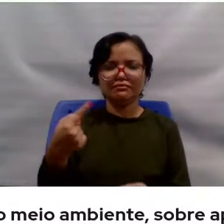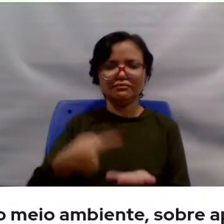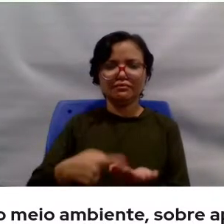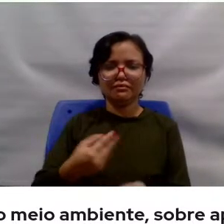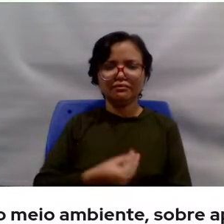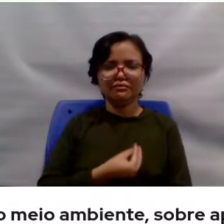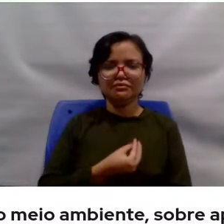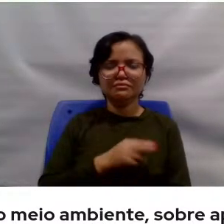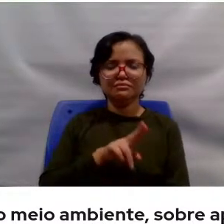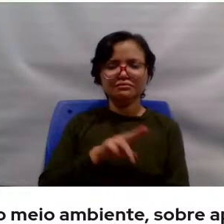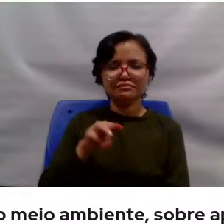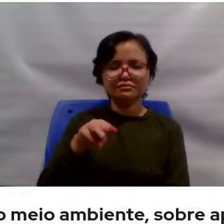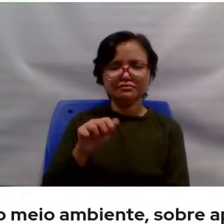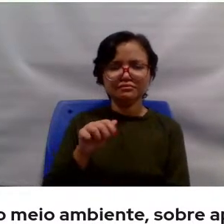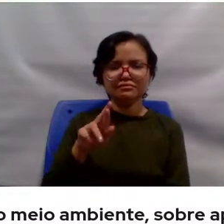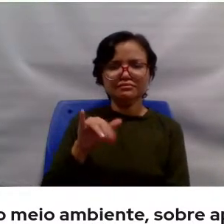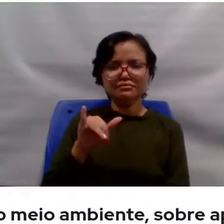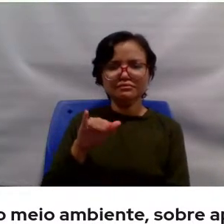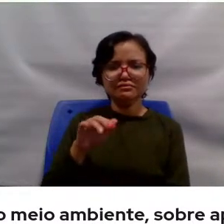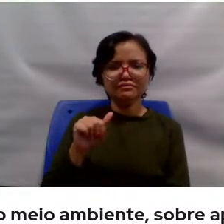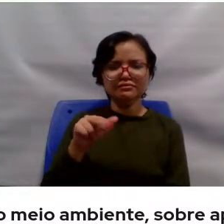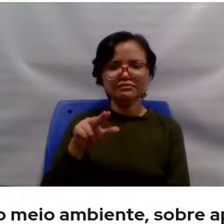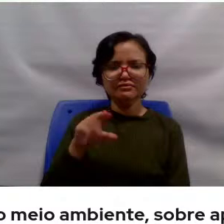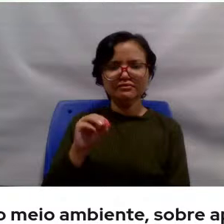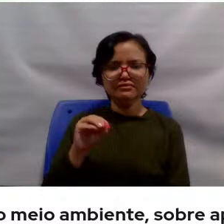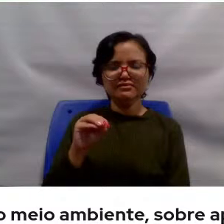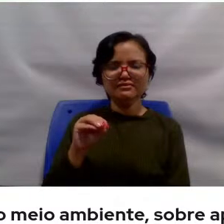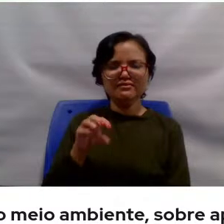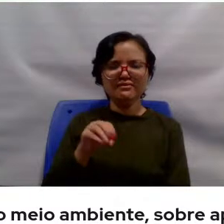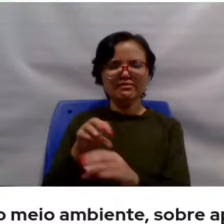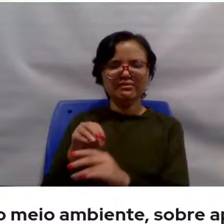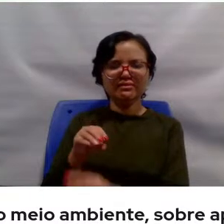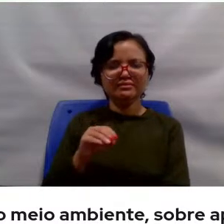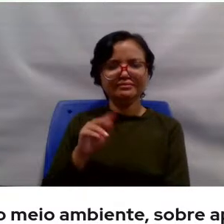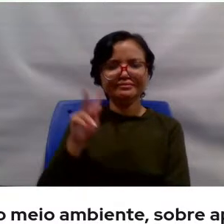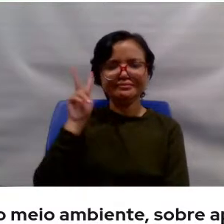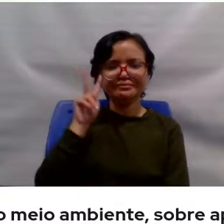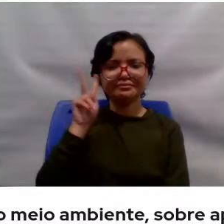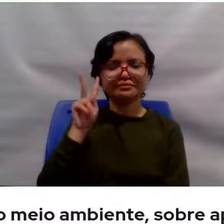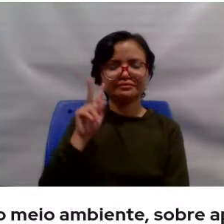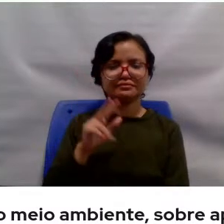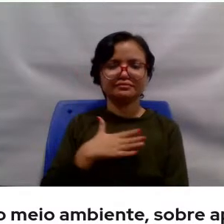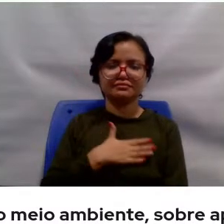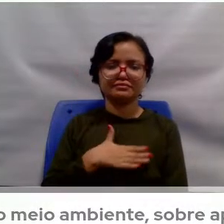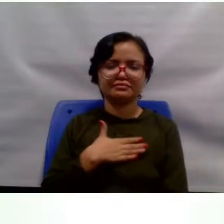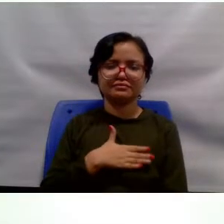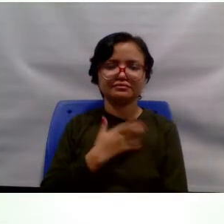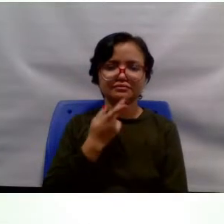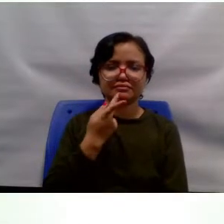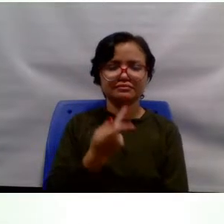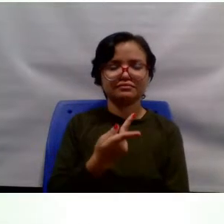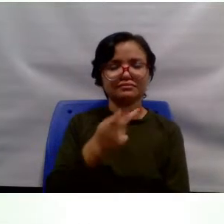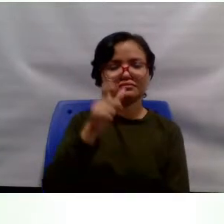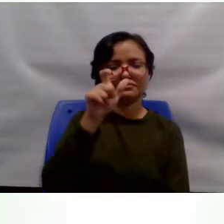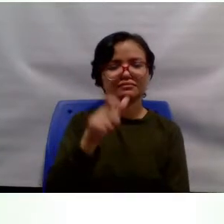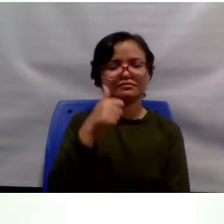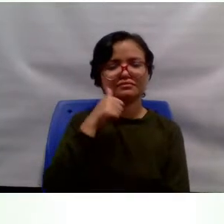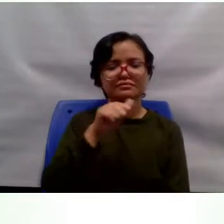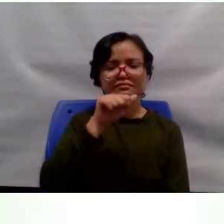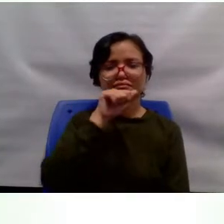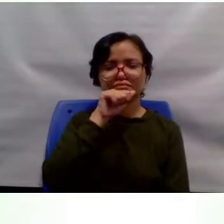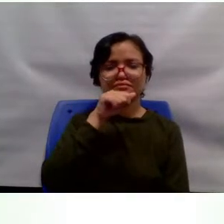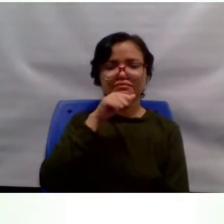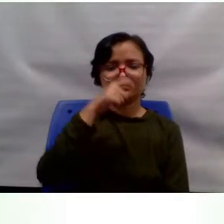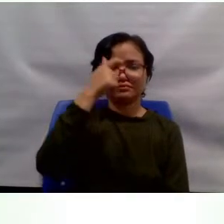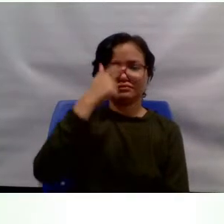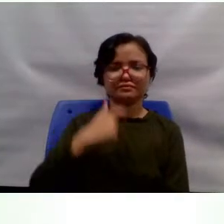dava aula de história e eu gostava tanto, tanto, que um dia eu disse para minha mãe eu vou ser professora de história. Ela ficou muito